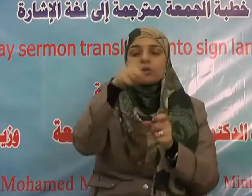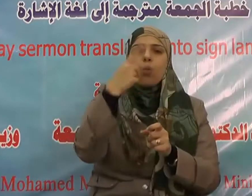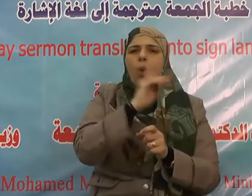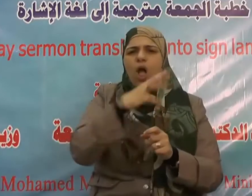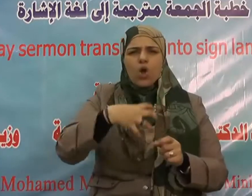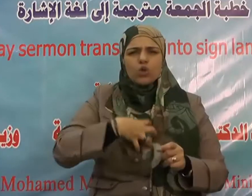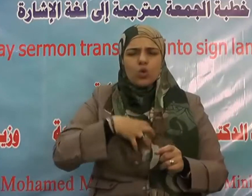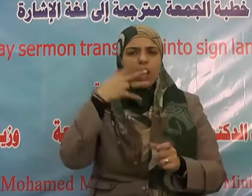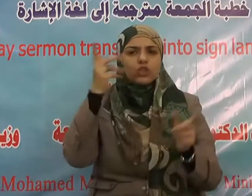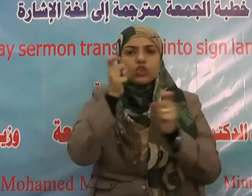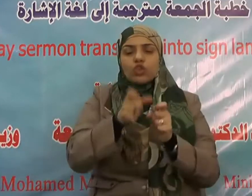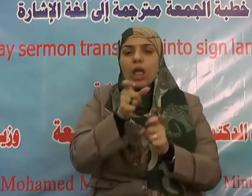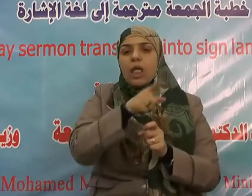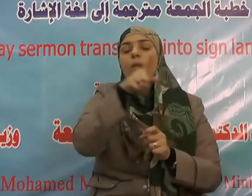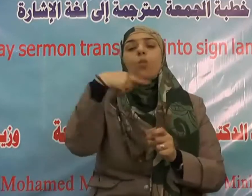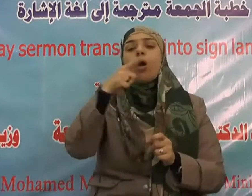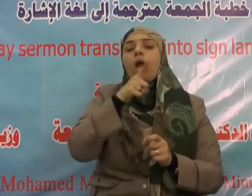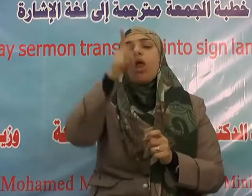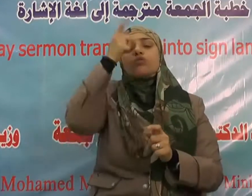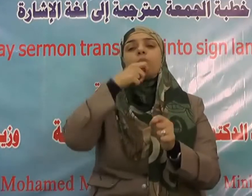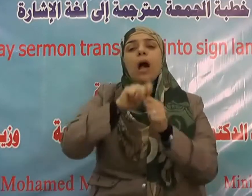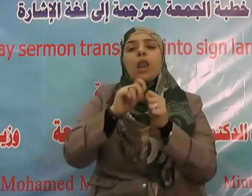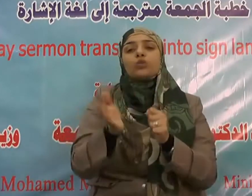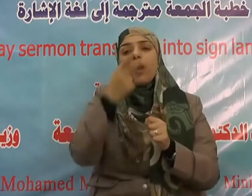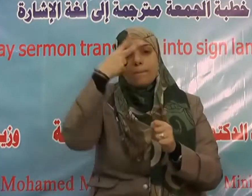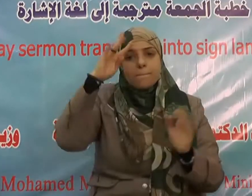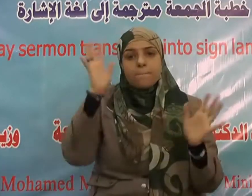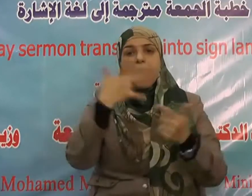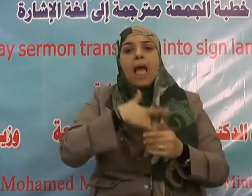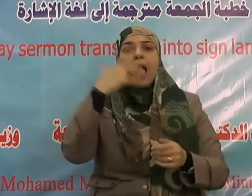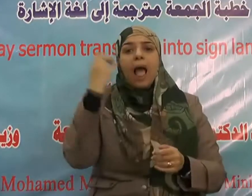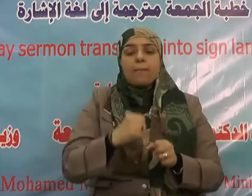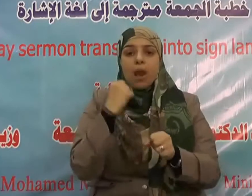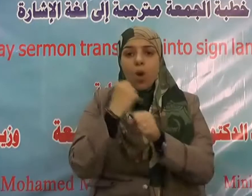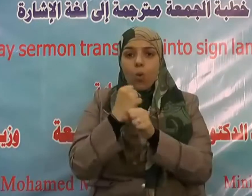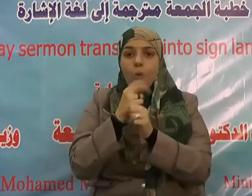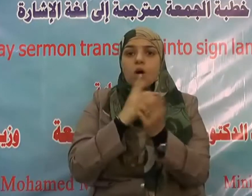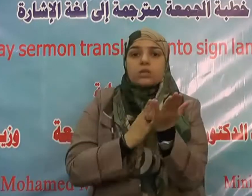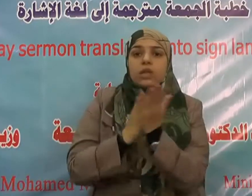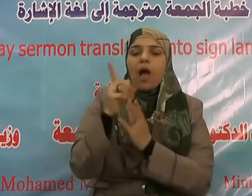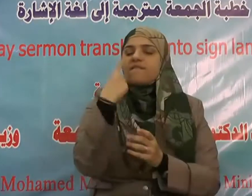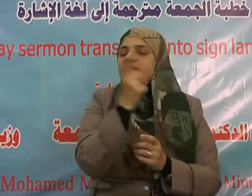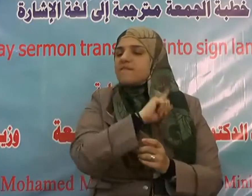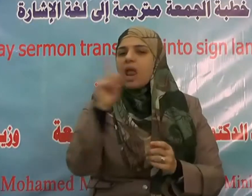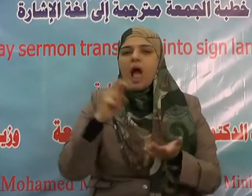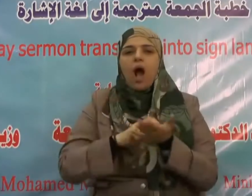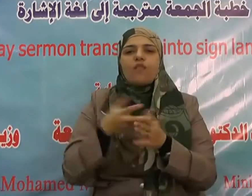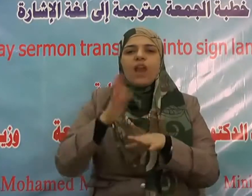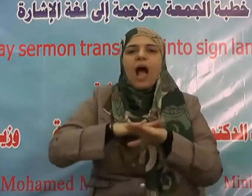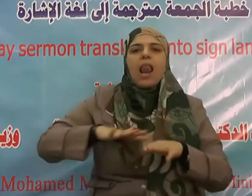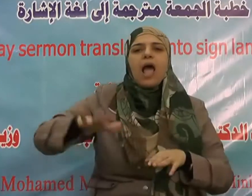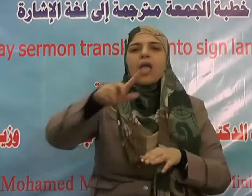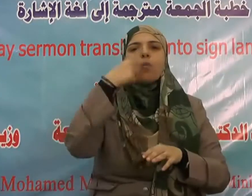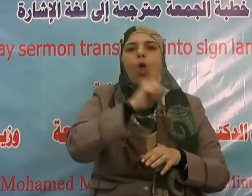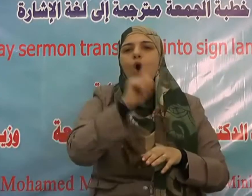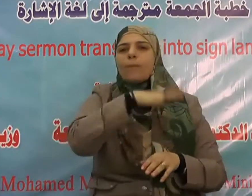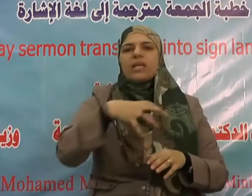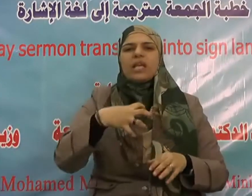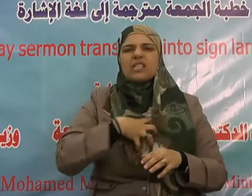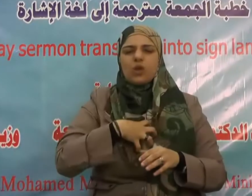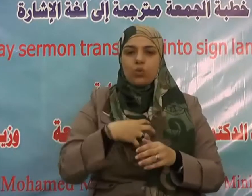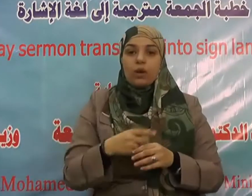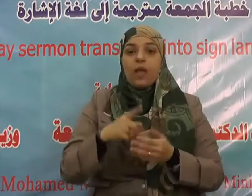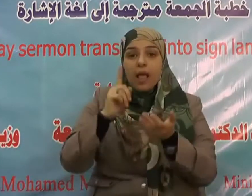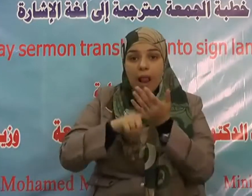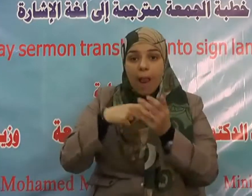وبصره الذي يبصر به ويده التي يبطش بها ورجله